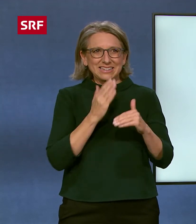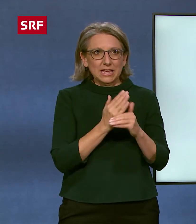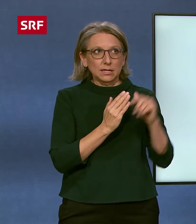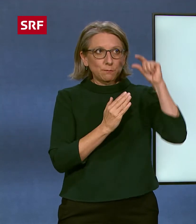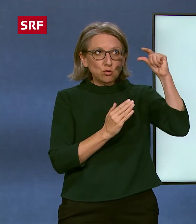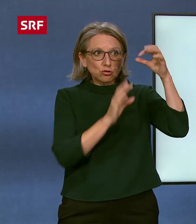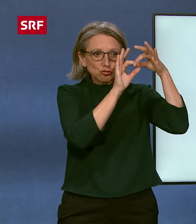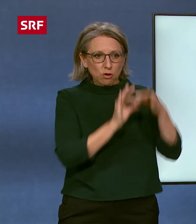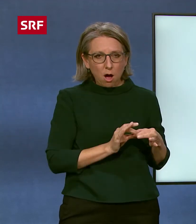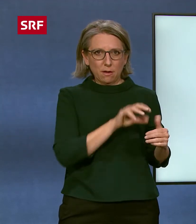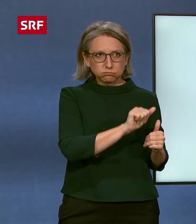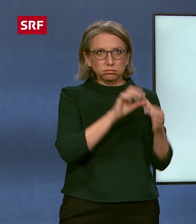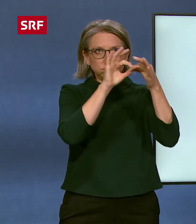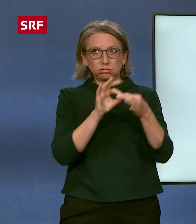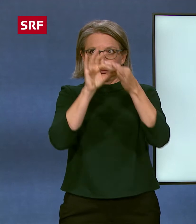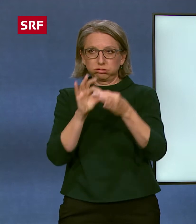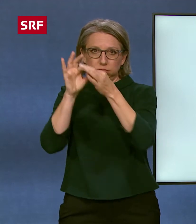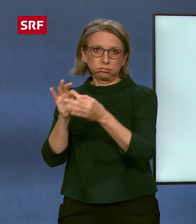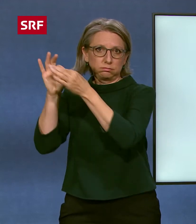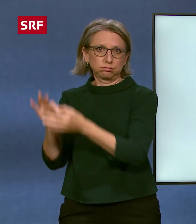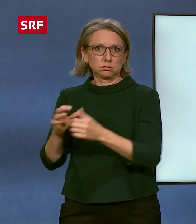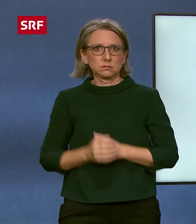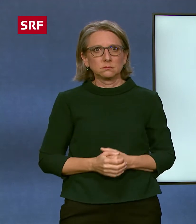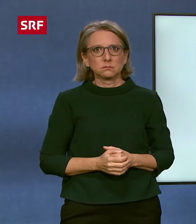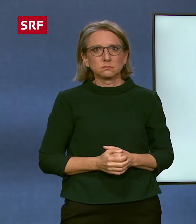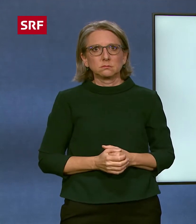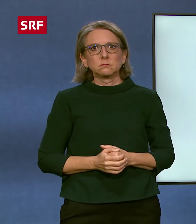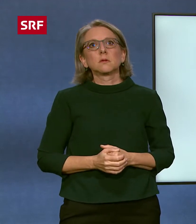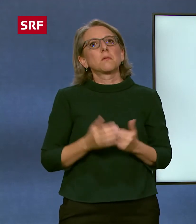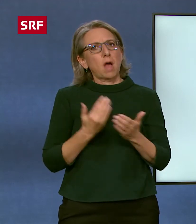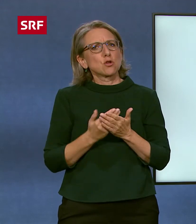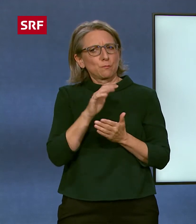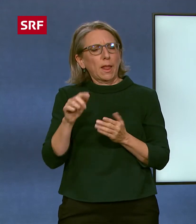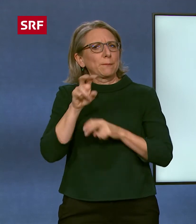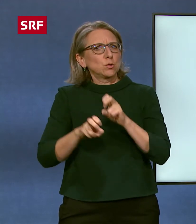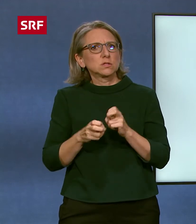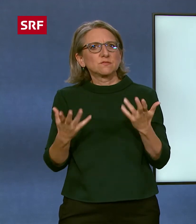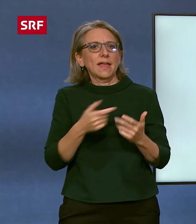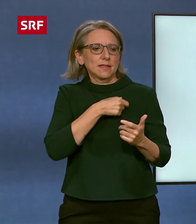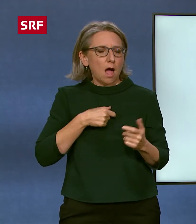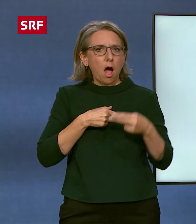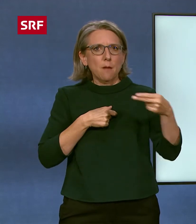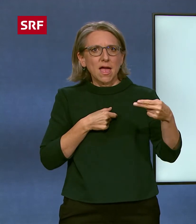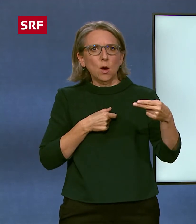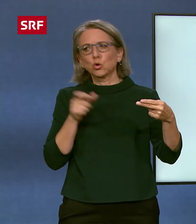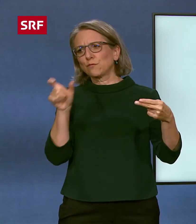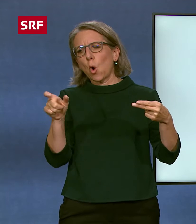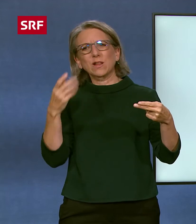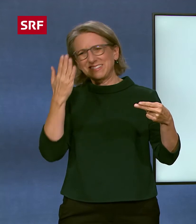gehört ein Handzeichen. In der Gebärdensprache wird es zum Beispiel verwendet, wenn ein Name oder ein unbekanntes Wort buchstabiert